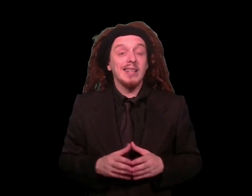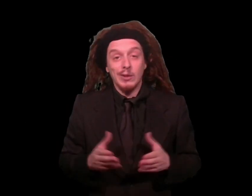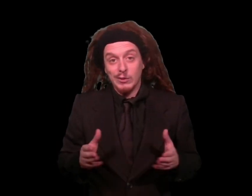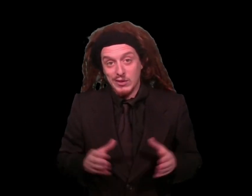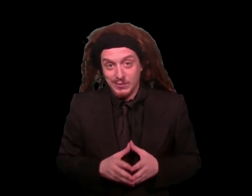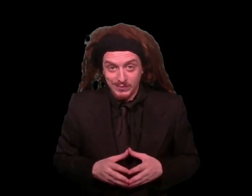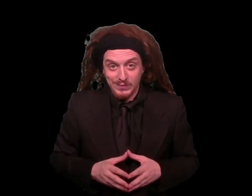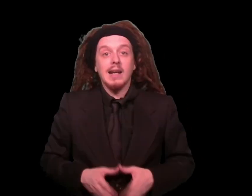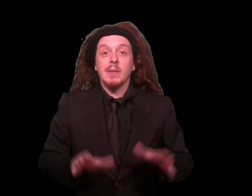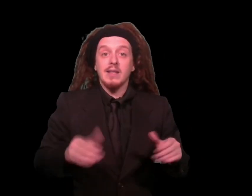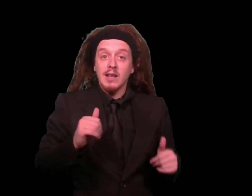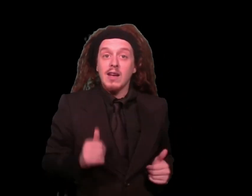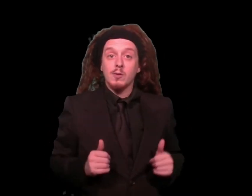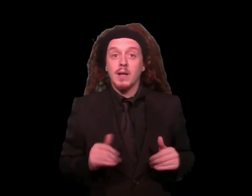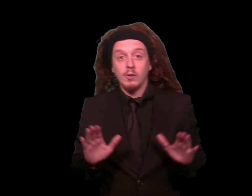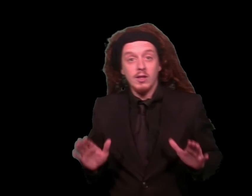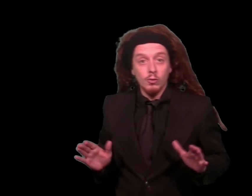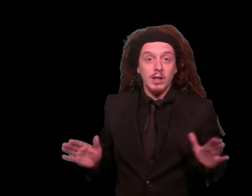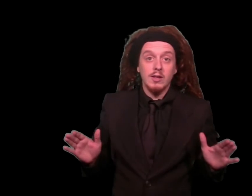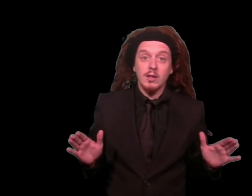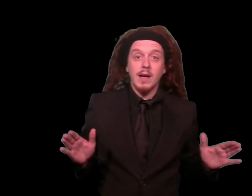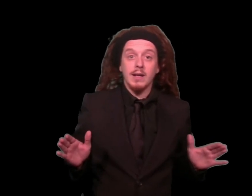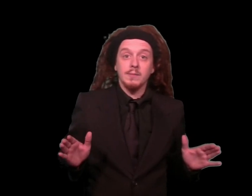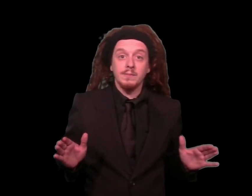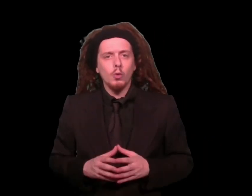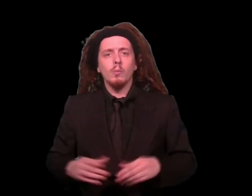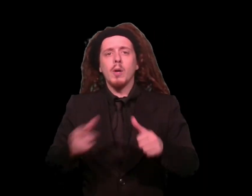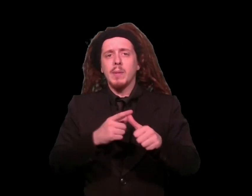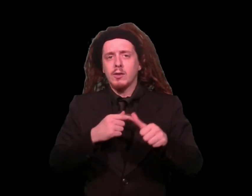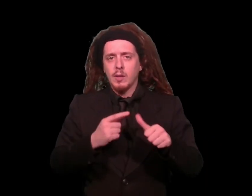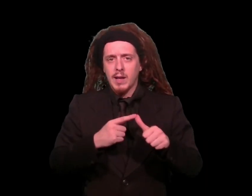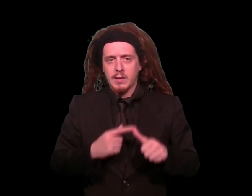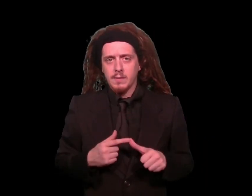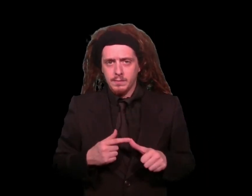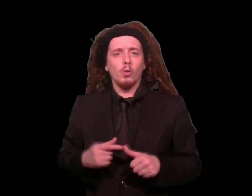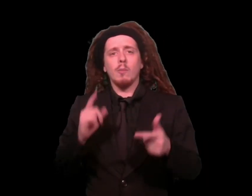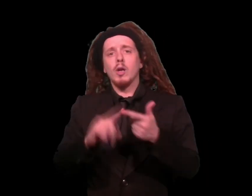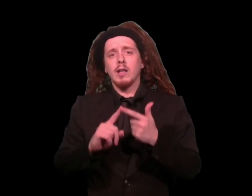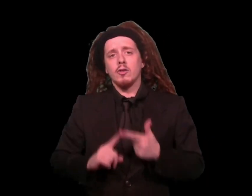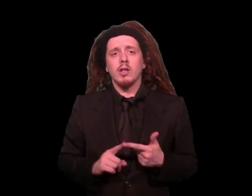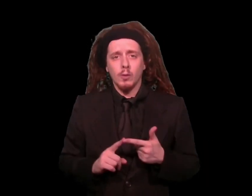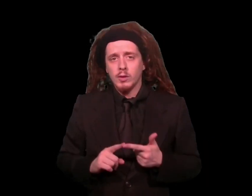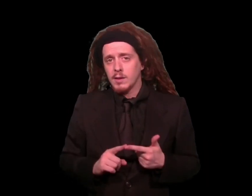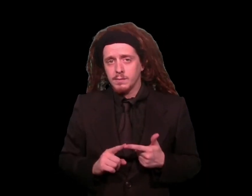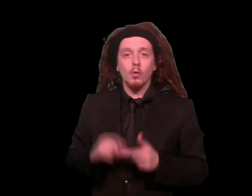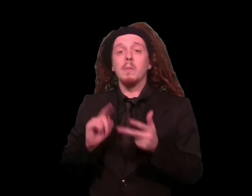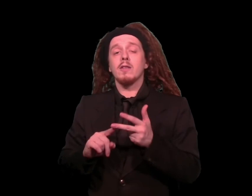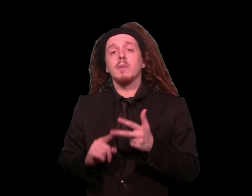dietologi. Calabrese da Vespa lo dice tutte le settimane. Un buon piatto di pasta, una buona dose di frutta, un mezzo